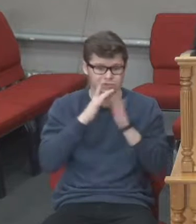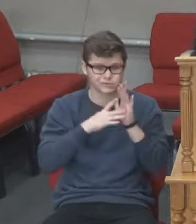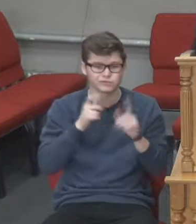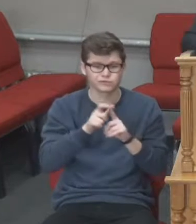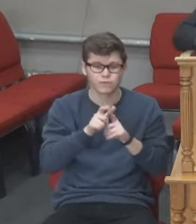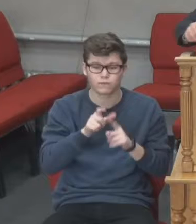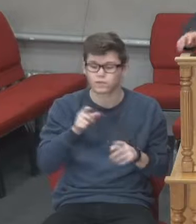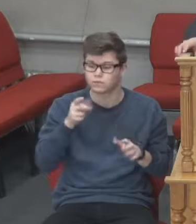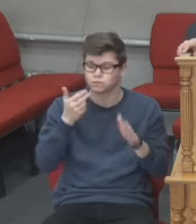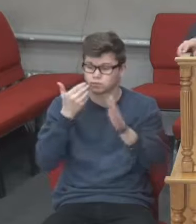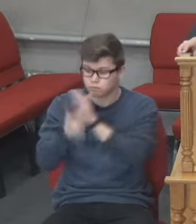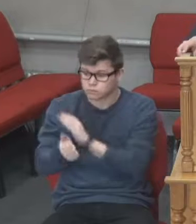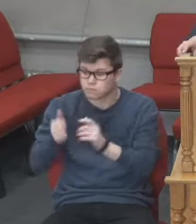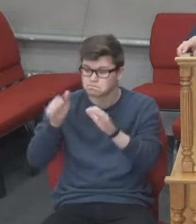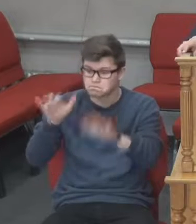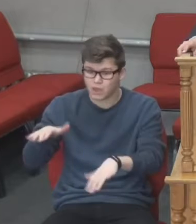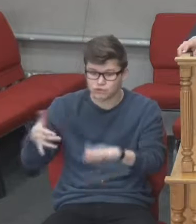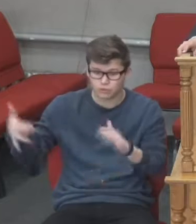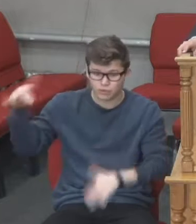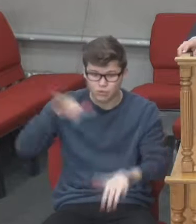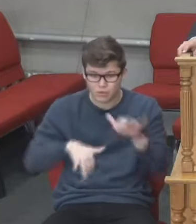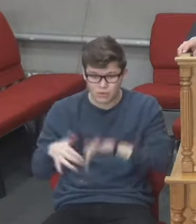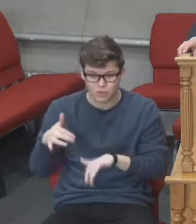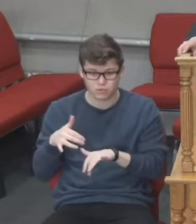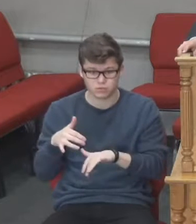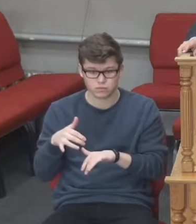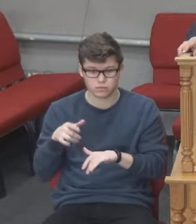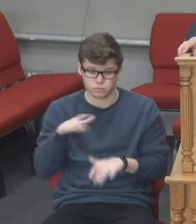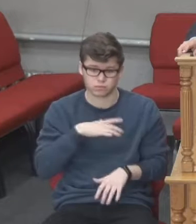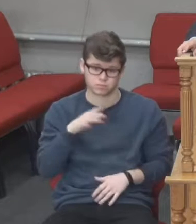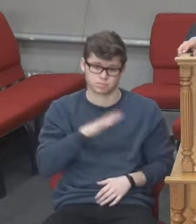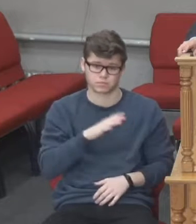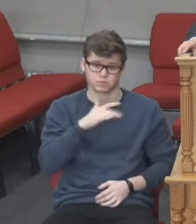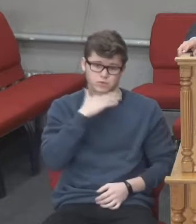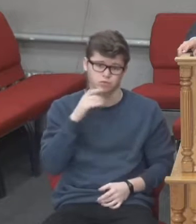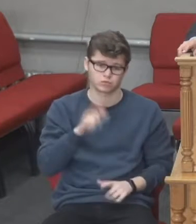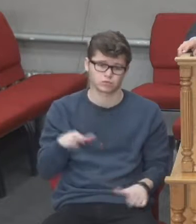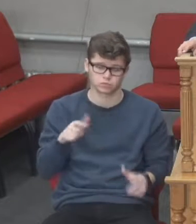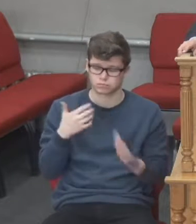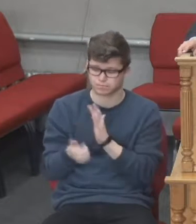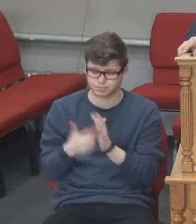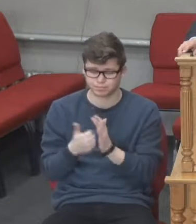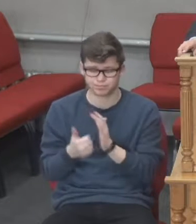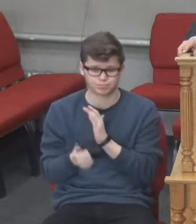оточення. Моліться, щоб ваша втеча не сталася зимою ані в суботу.